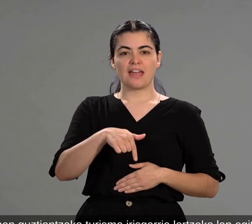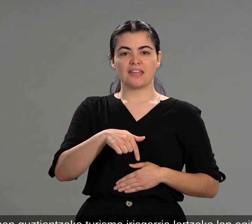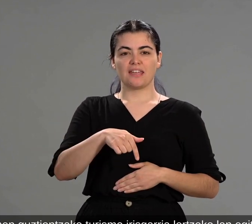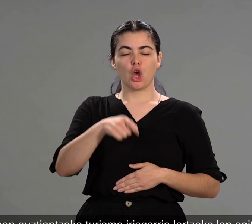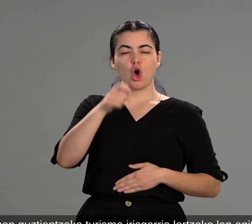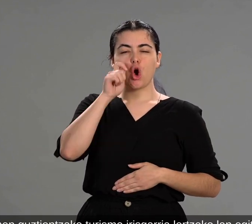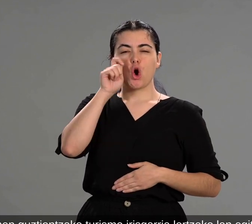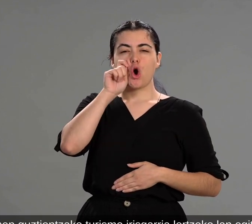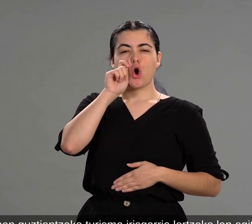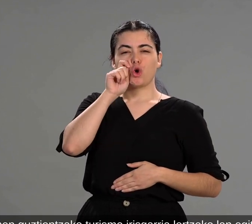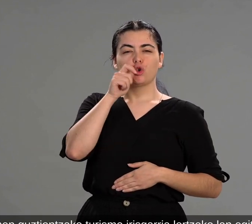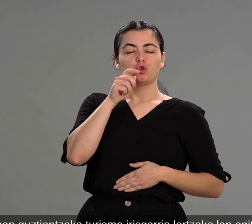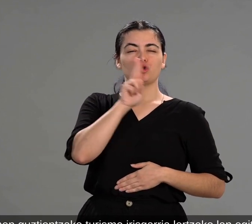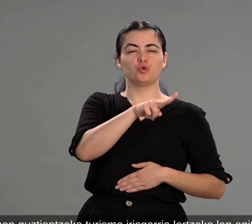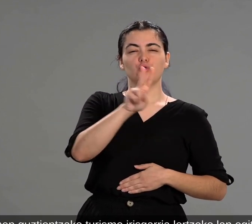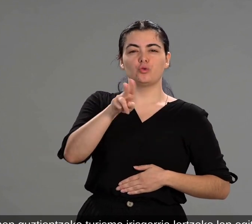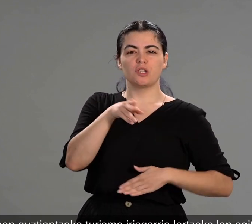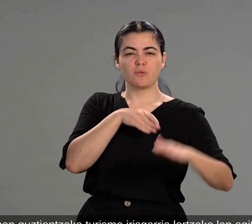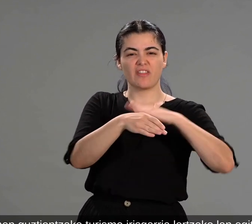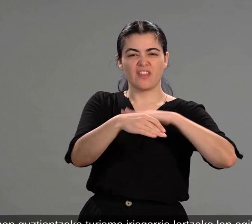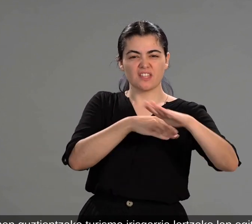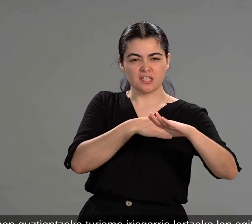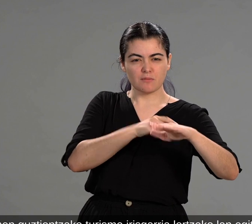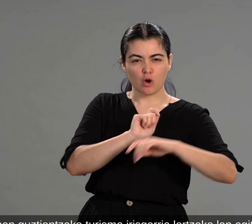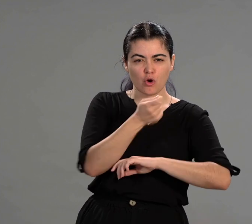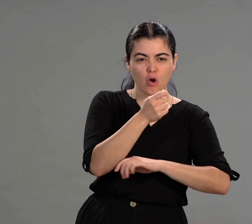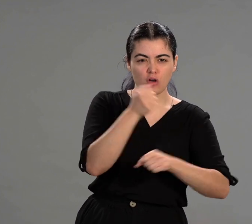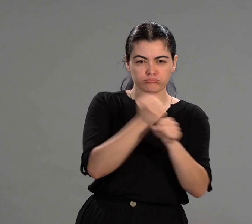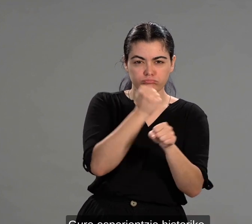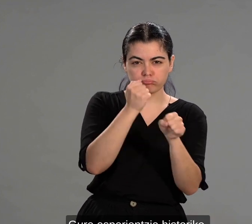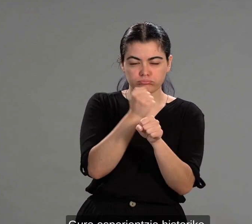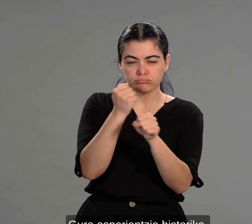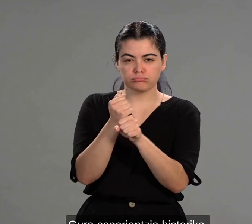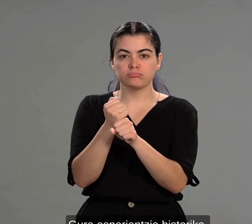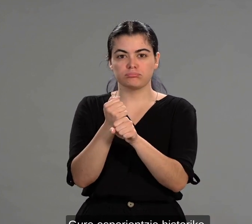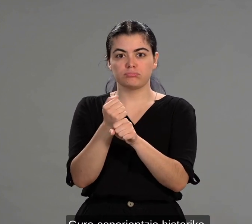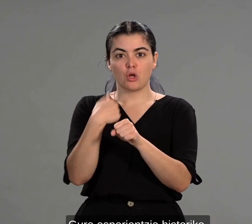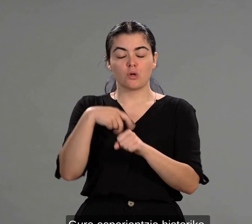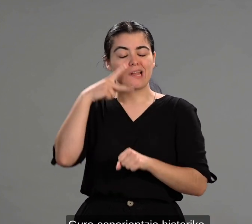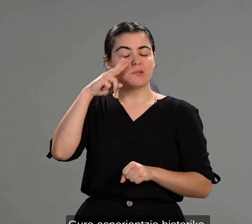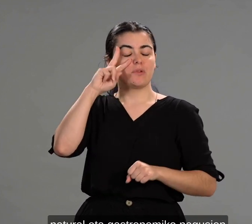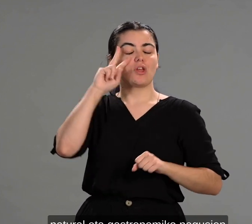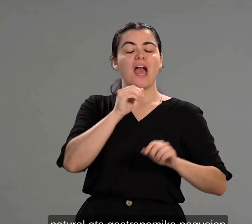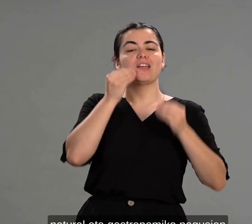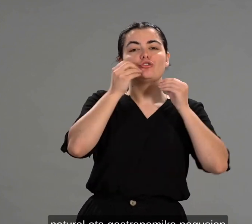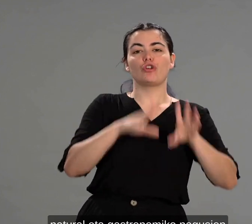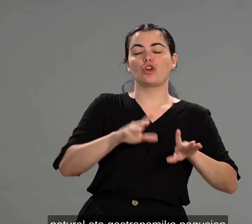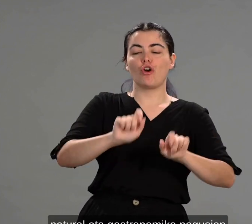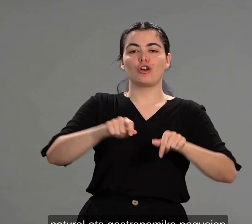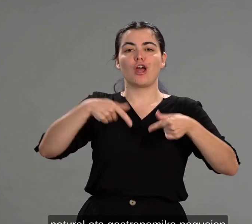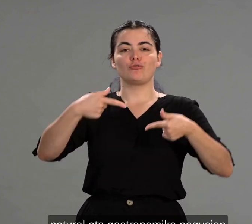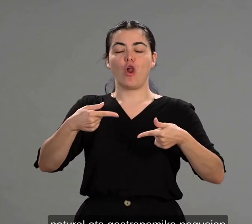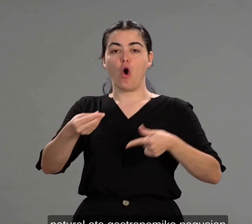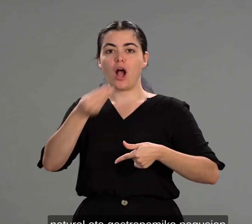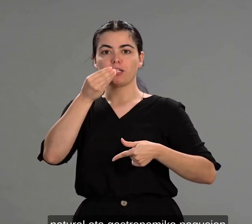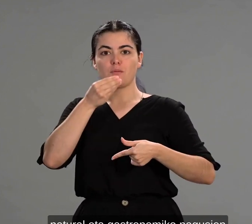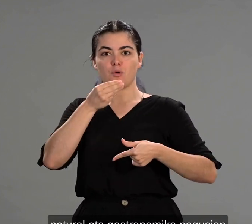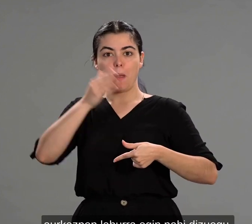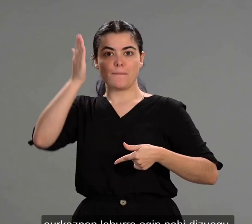turismo irisgarria lortzeko lan egiten dugu. Gure esperientzia historiko, natural eta gastronomiko nagusien aurkezpen